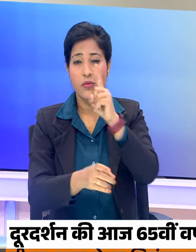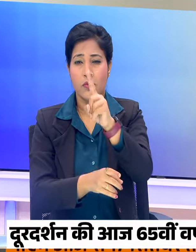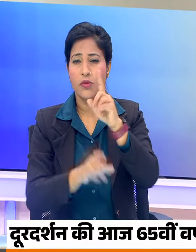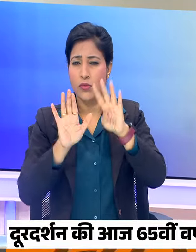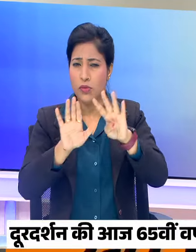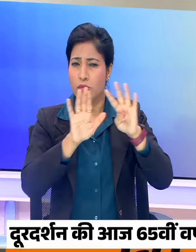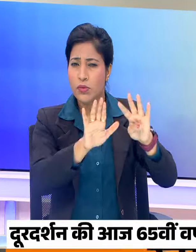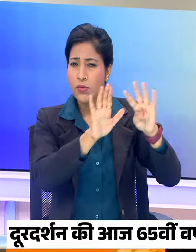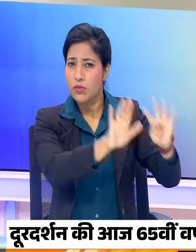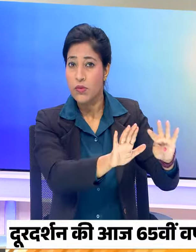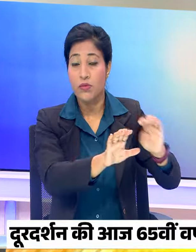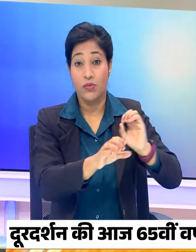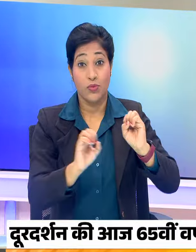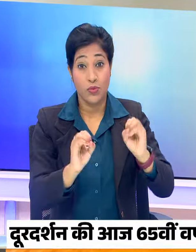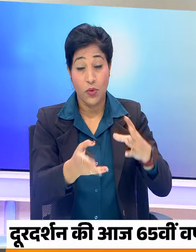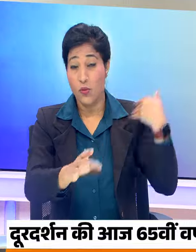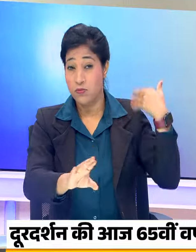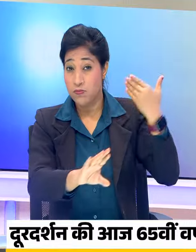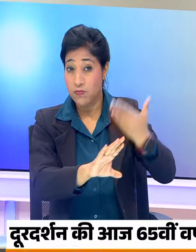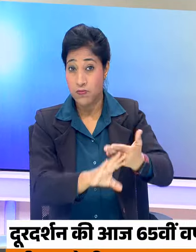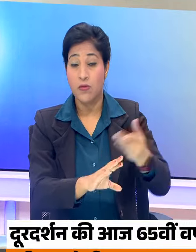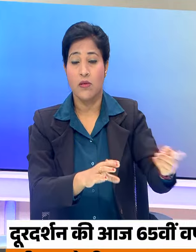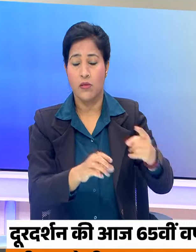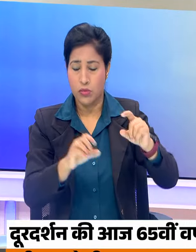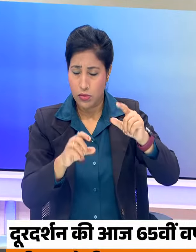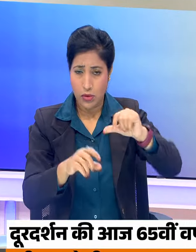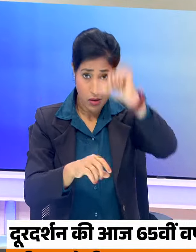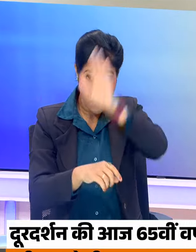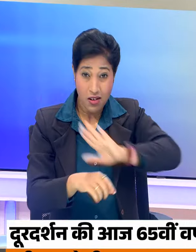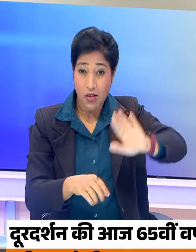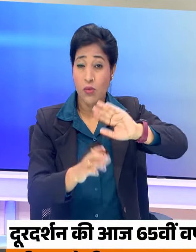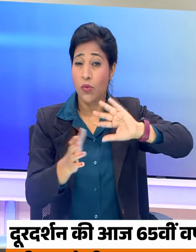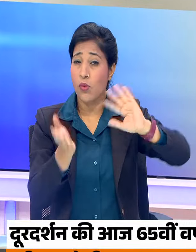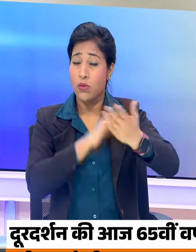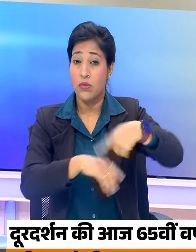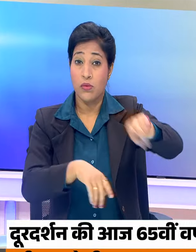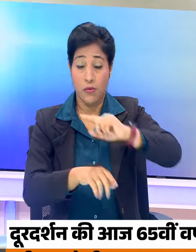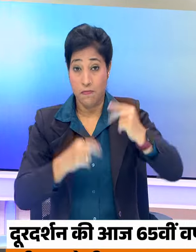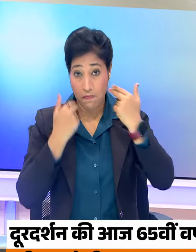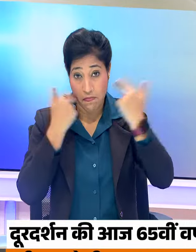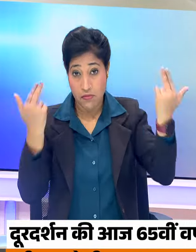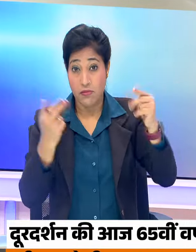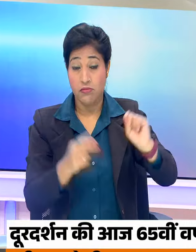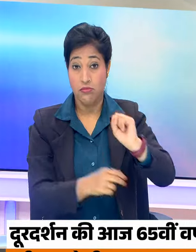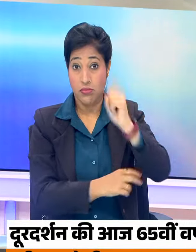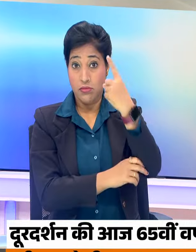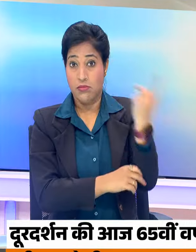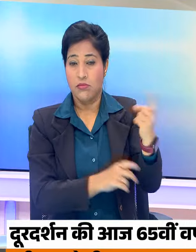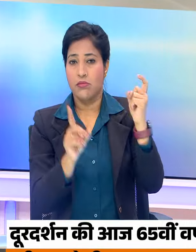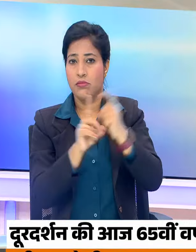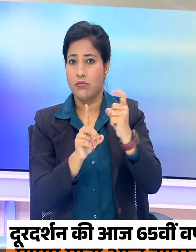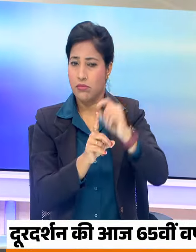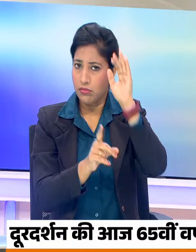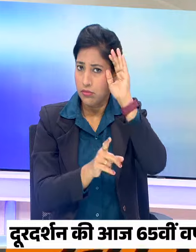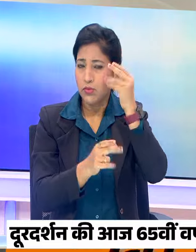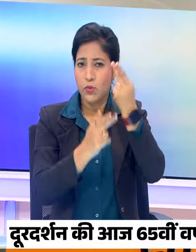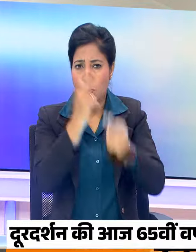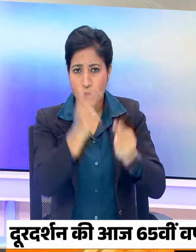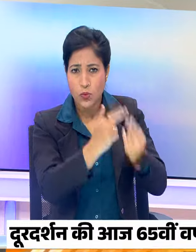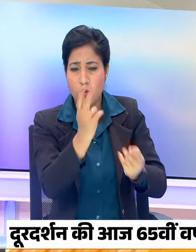आज दूनिया के सबसे बड़े टेलिविजन नेट्वरक में से एक दूरदेशन से ही शुरू होती है भारत में टेलिविजन की कहानी